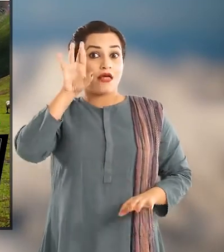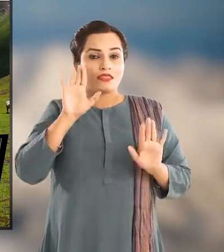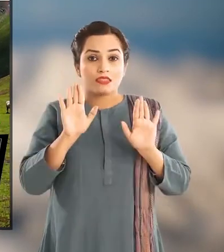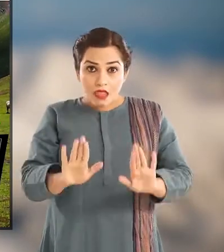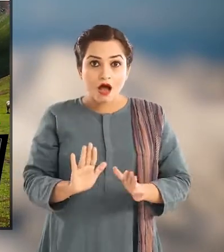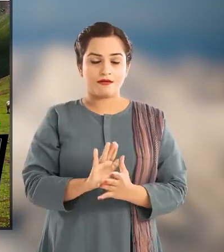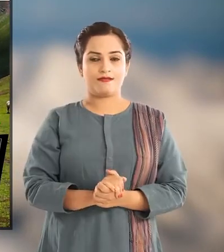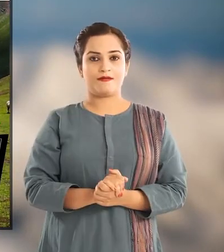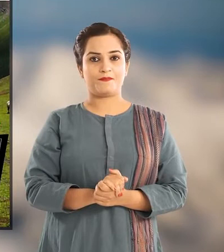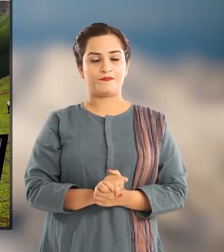fishery